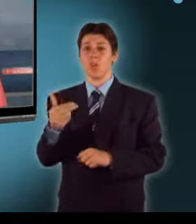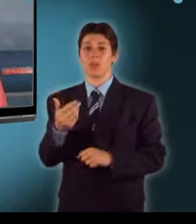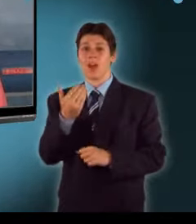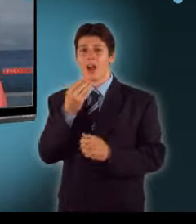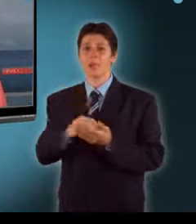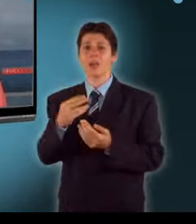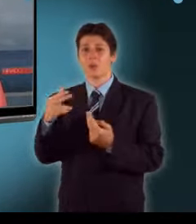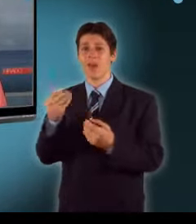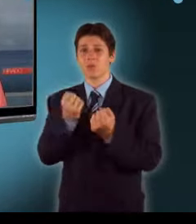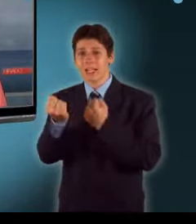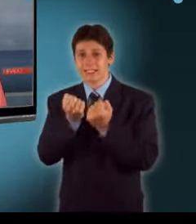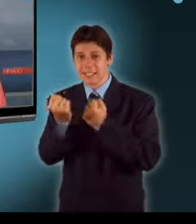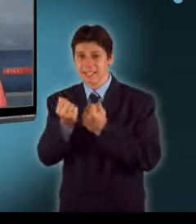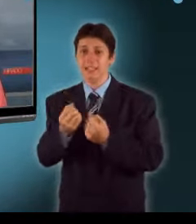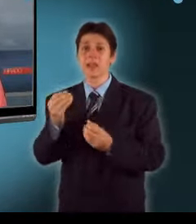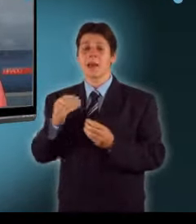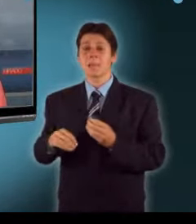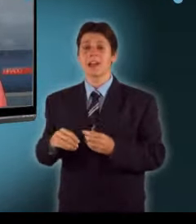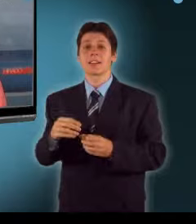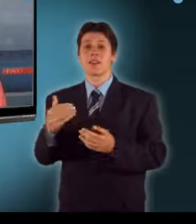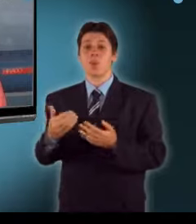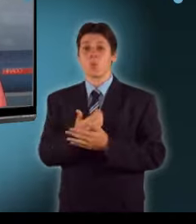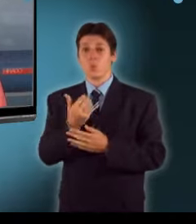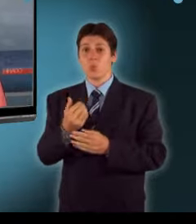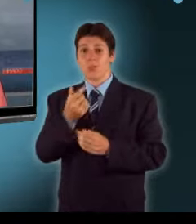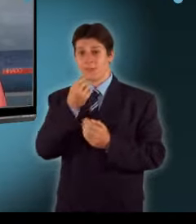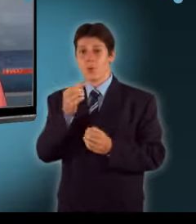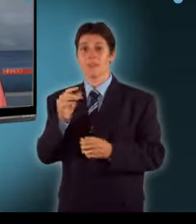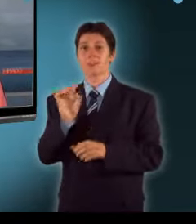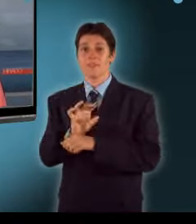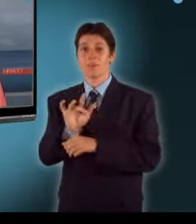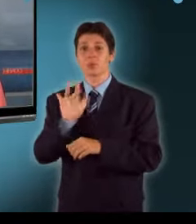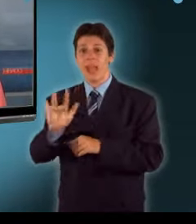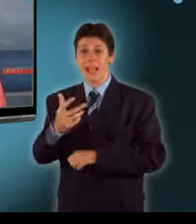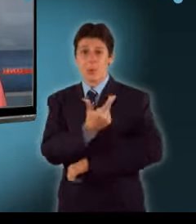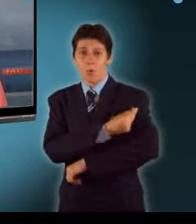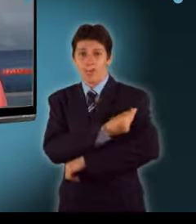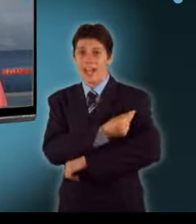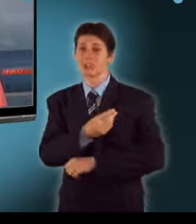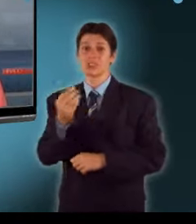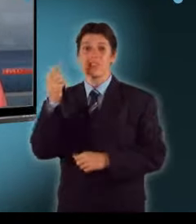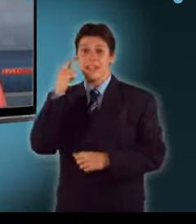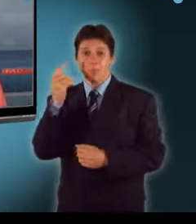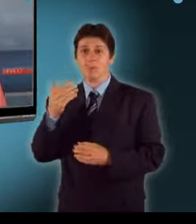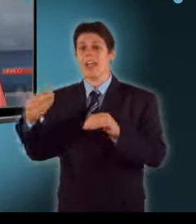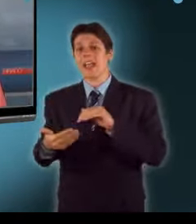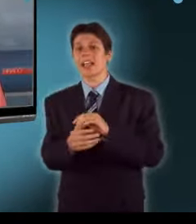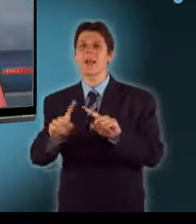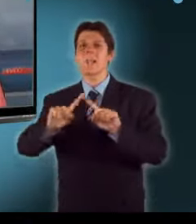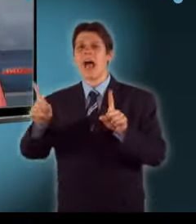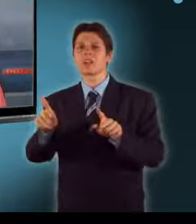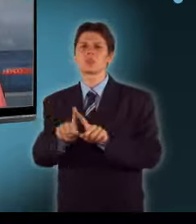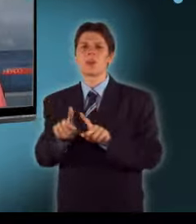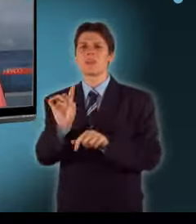új influenza vírusa ellen addig csak a vírus szaporodást gátló gyógyszerel lehet védekezni. Az egyetlen szóba jöhető készítmény